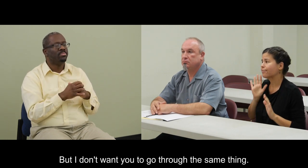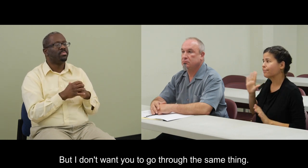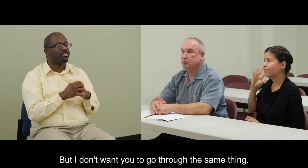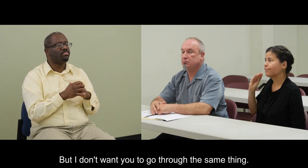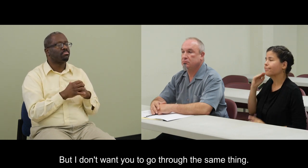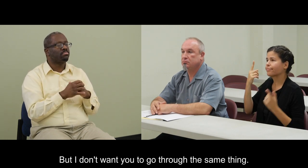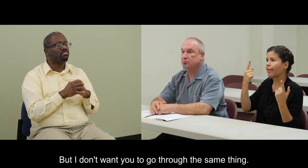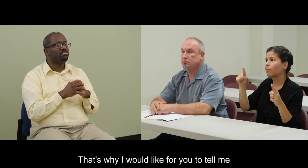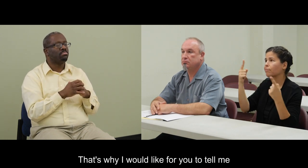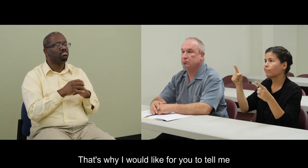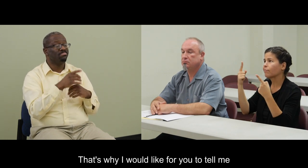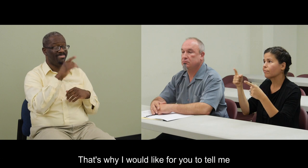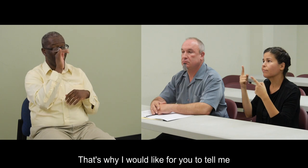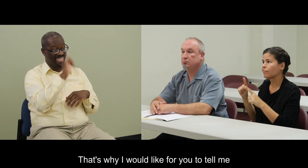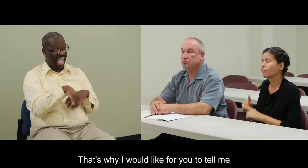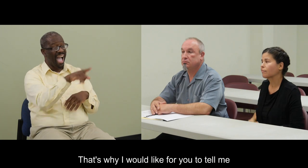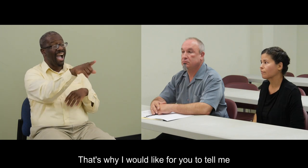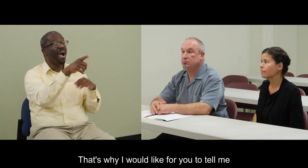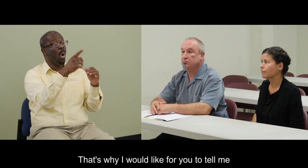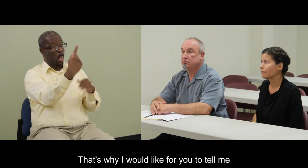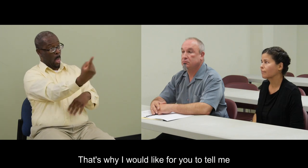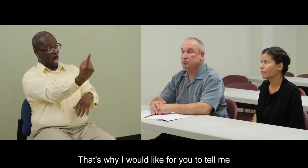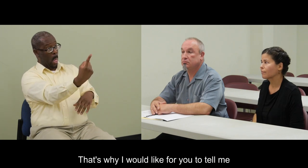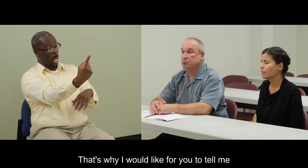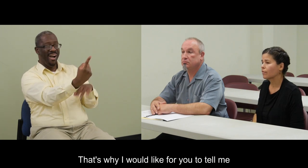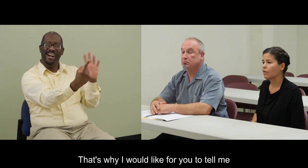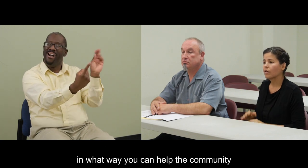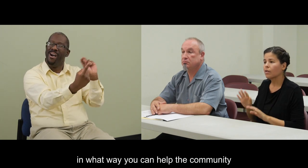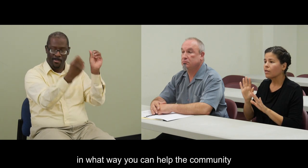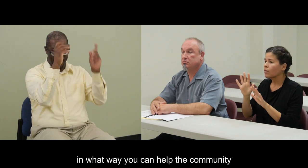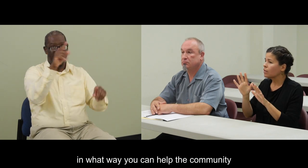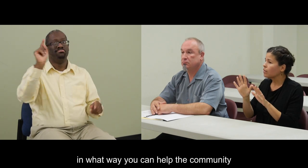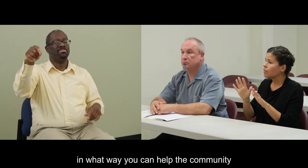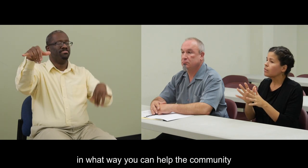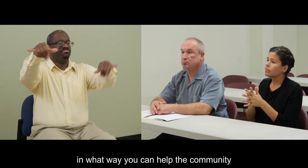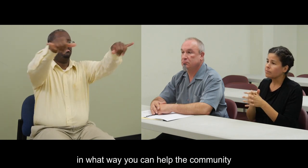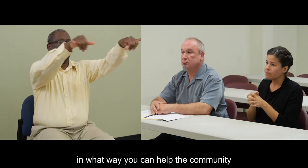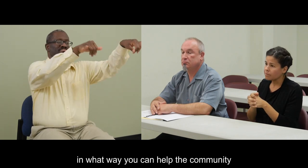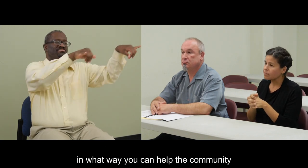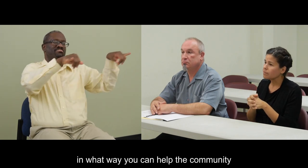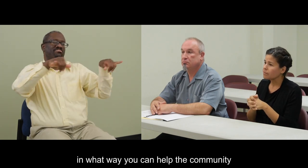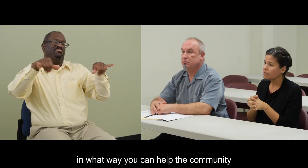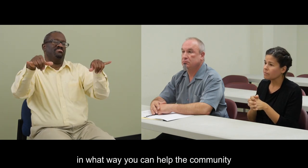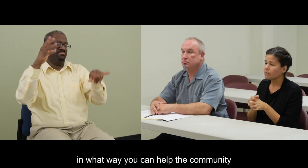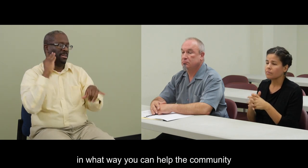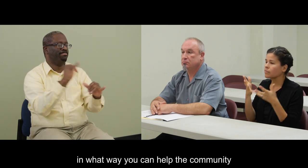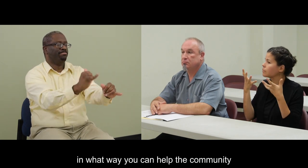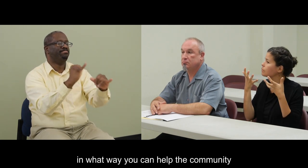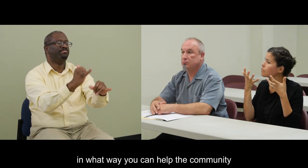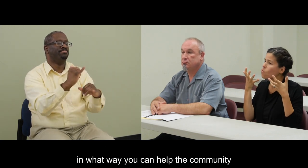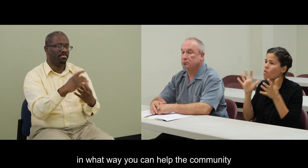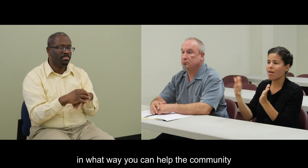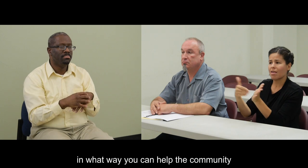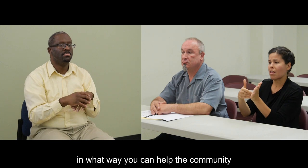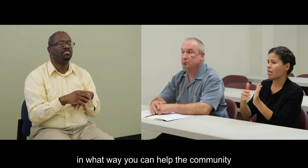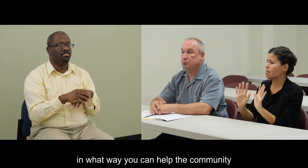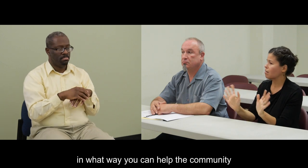ustedes. Por eso quisiera que me dijeran en qué formas pueden ustedes ayudar a la